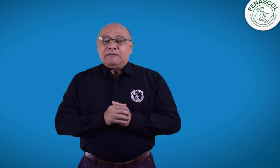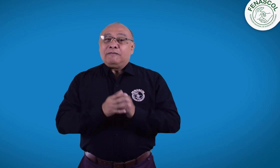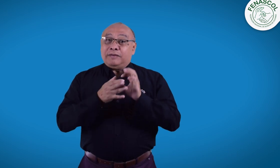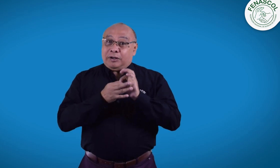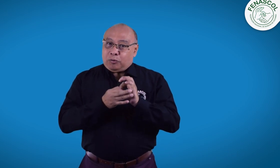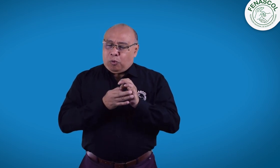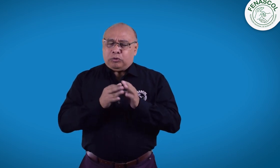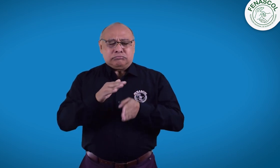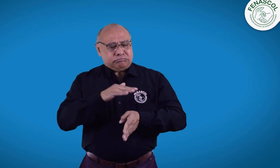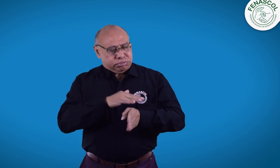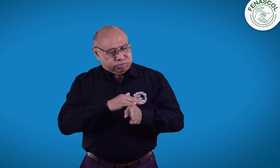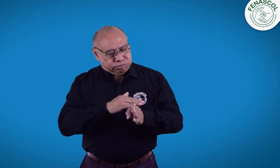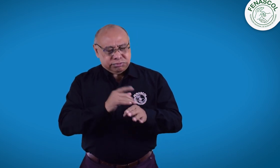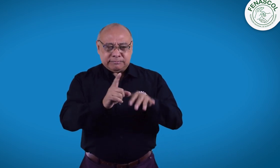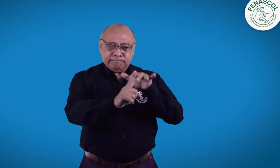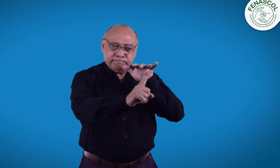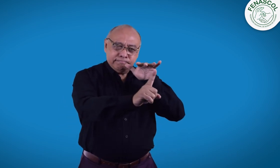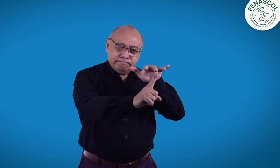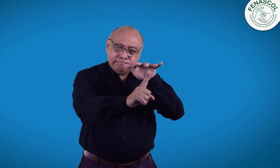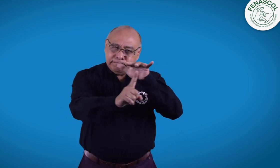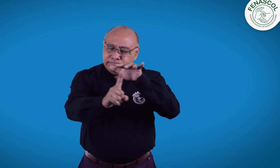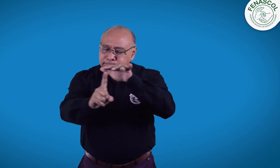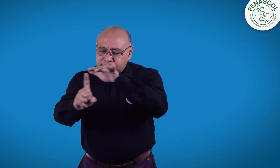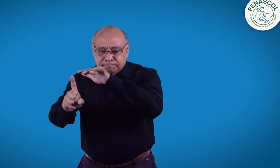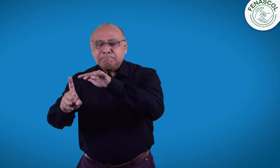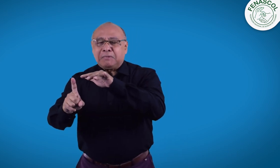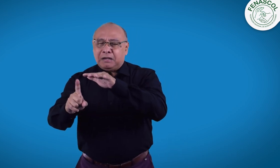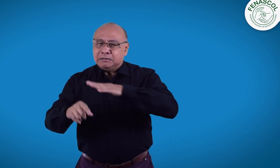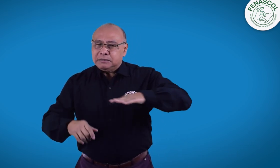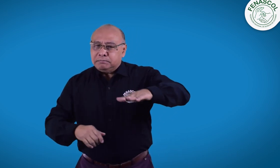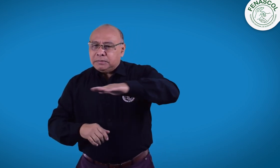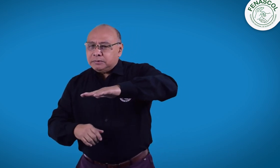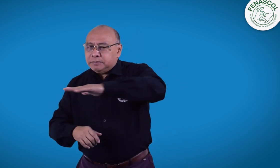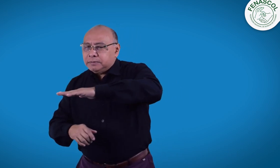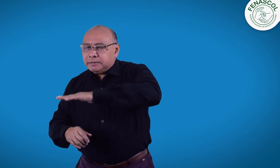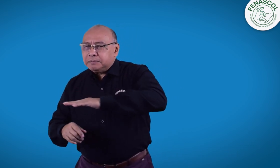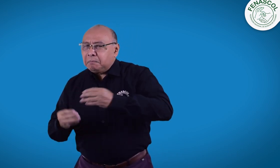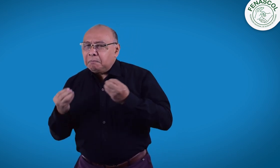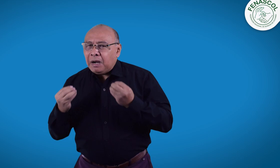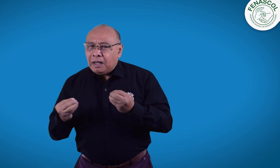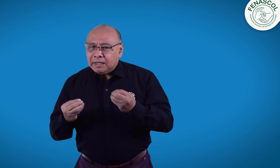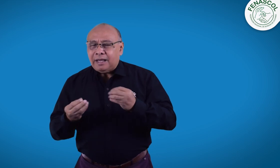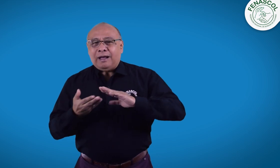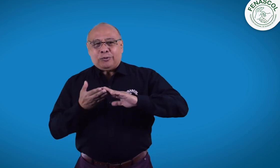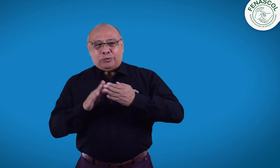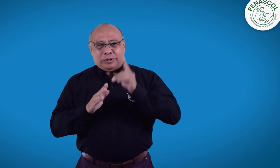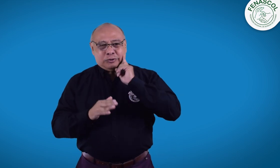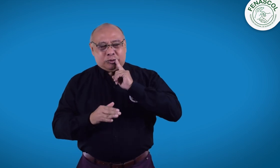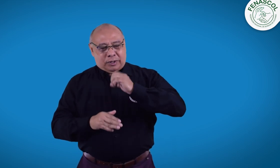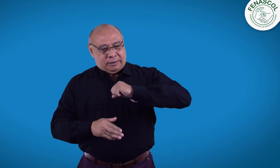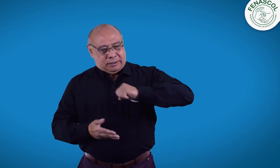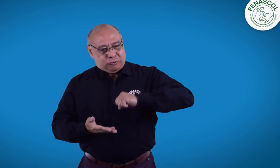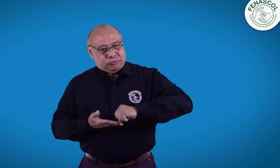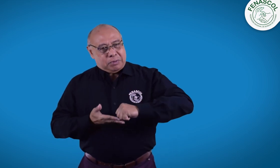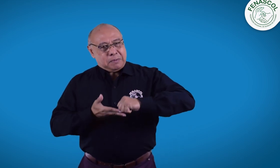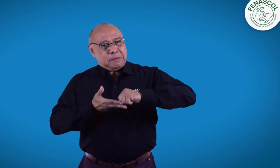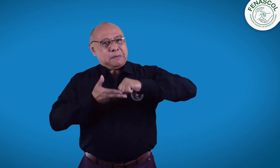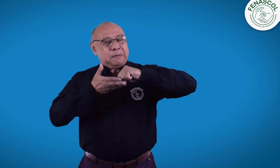Desde FENASCOL seguimos incidiendo en varios espacios para que los derechos de las personas sordas sean reivindicados.